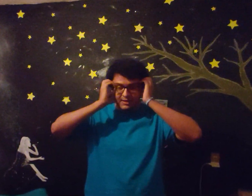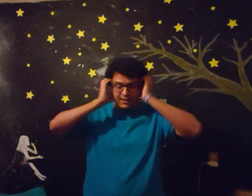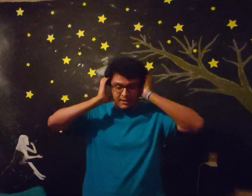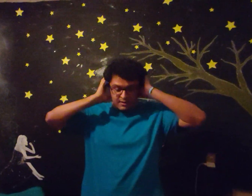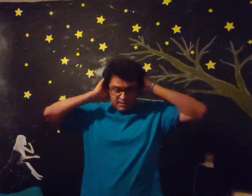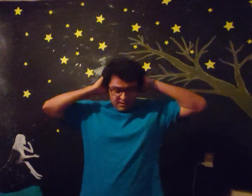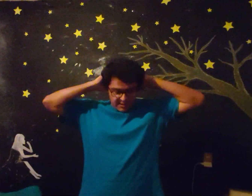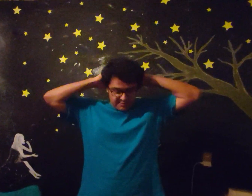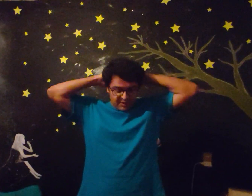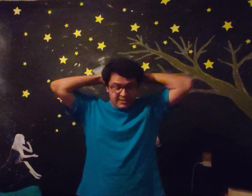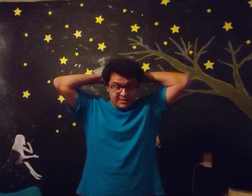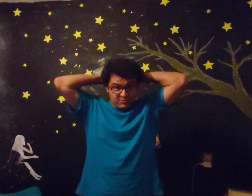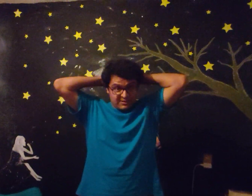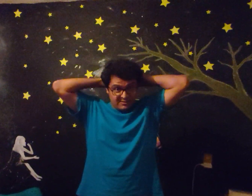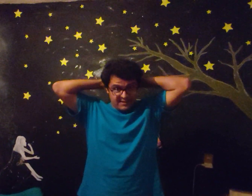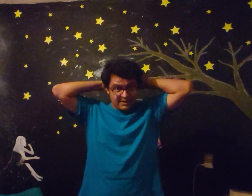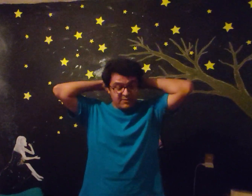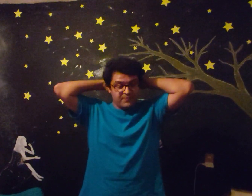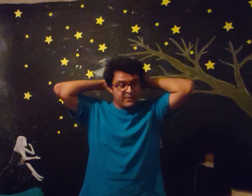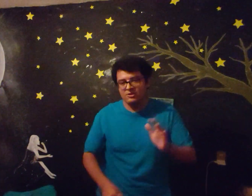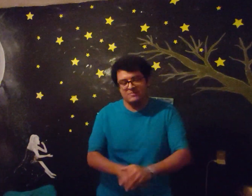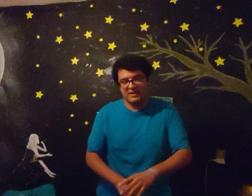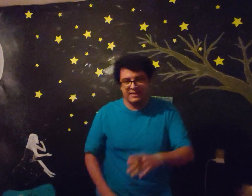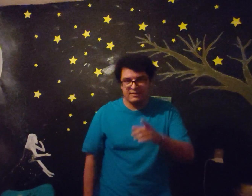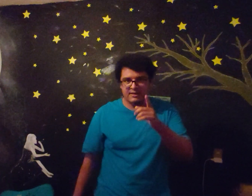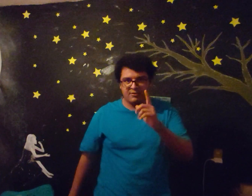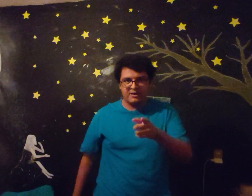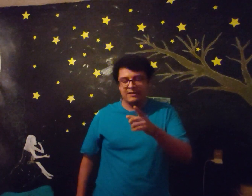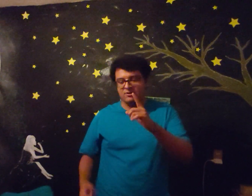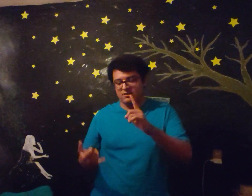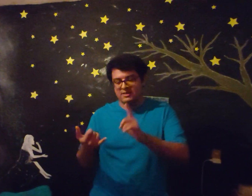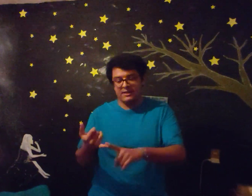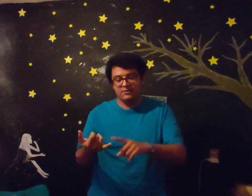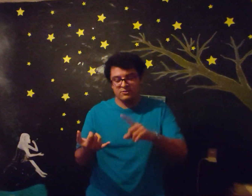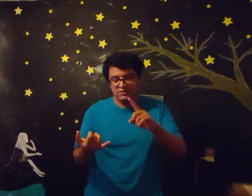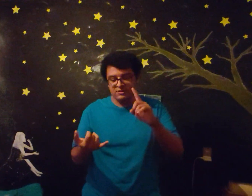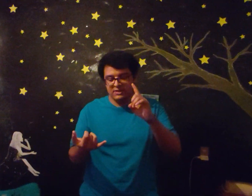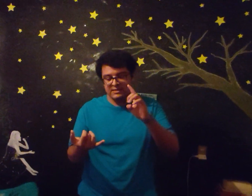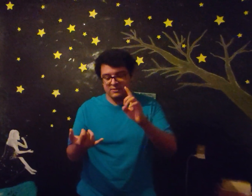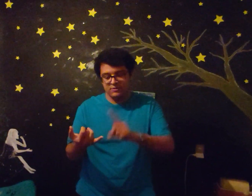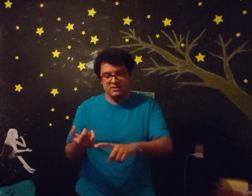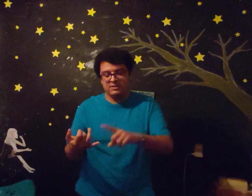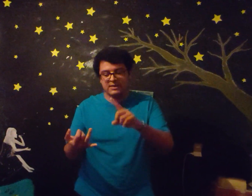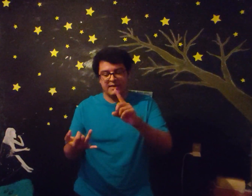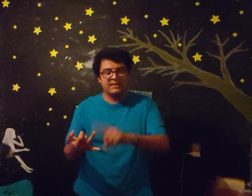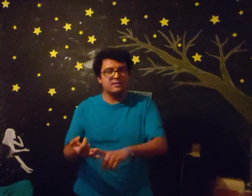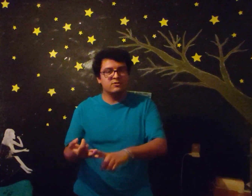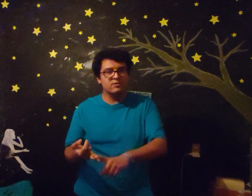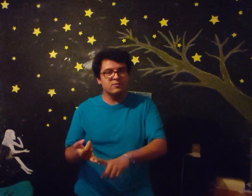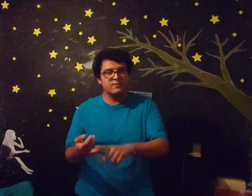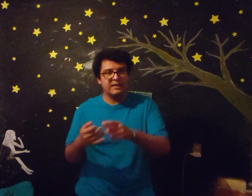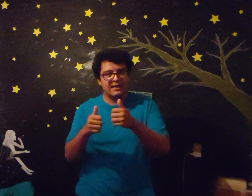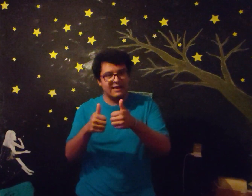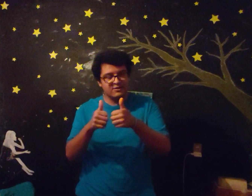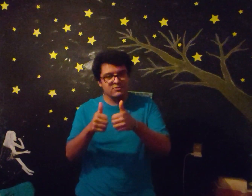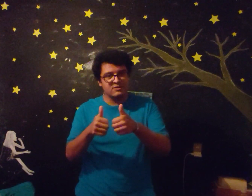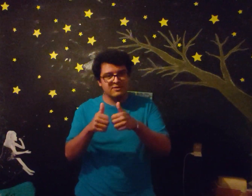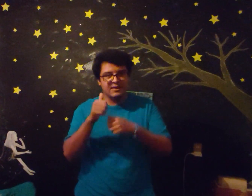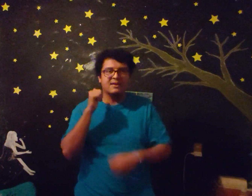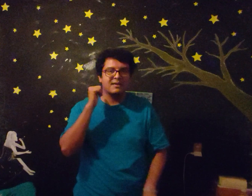Espero les haya gustado el video No se pierdan Recuerden todos los directos Todos los días en Twitch Y aquí en Youtube Dale like Suscríbete Y